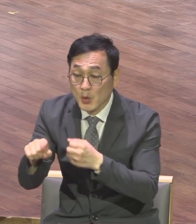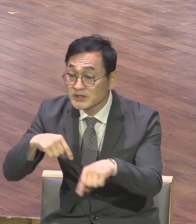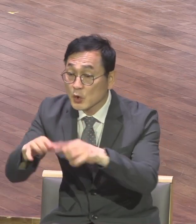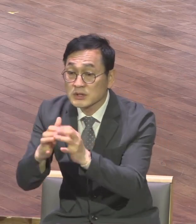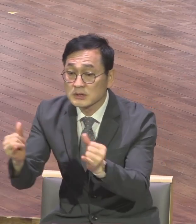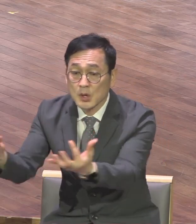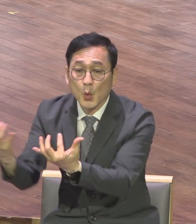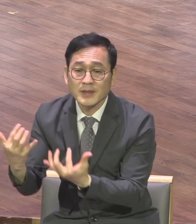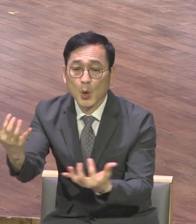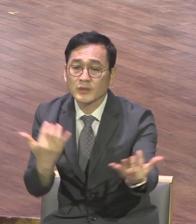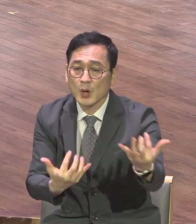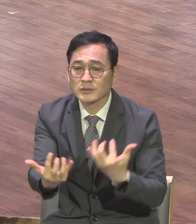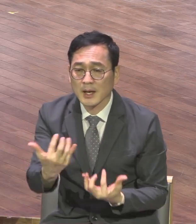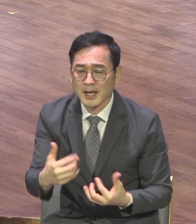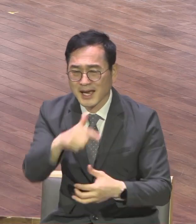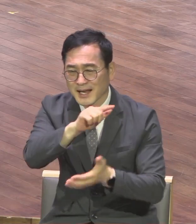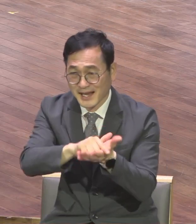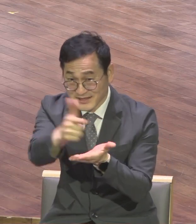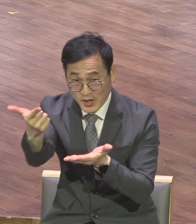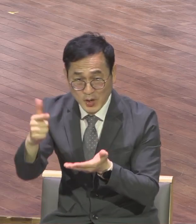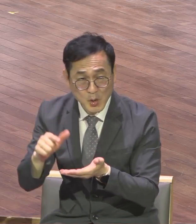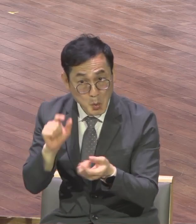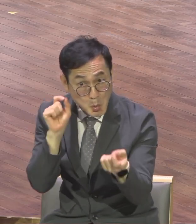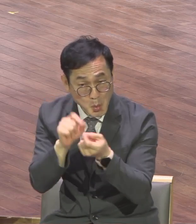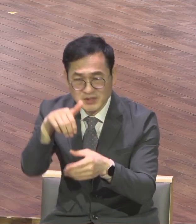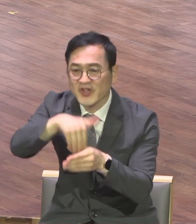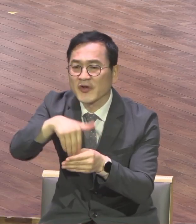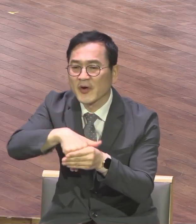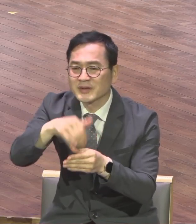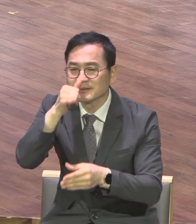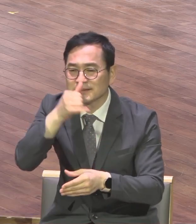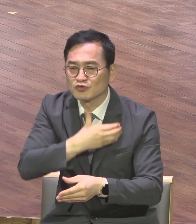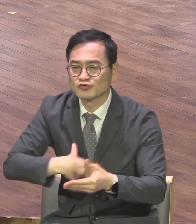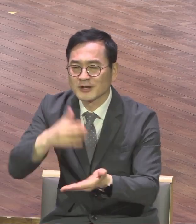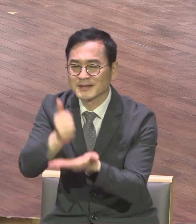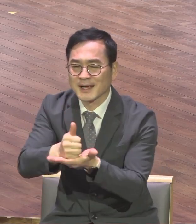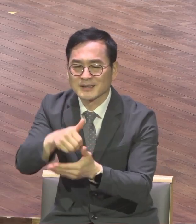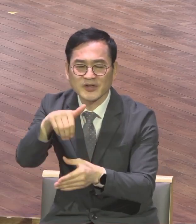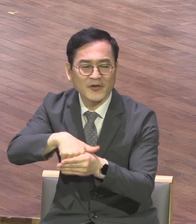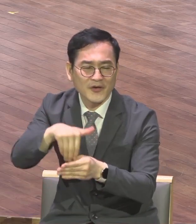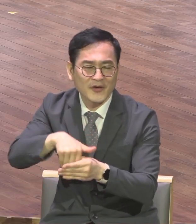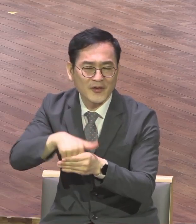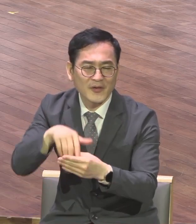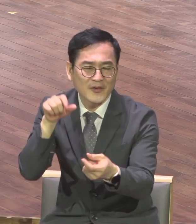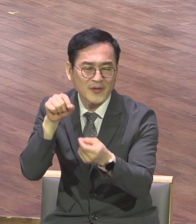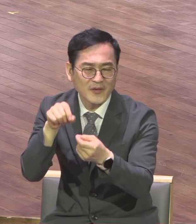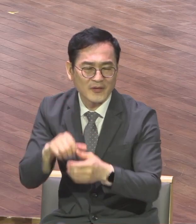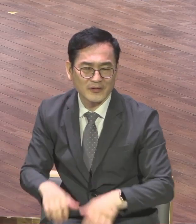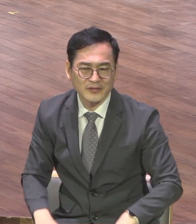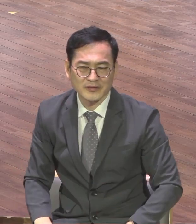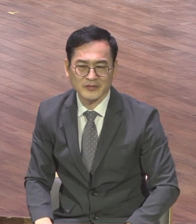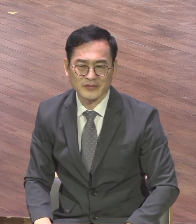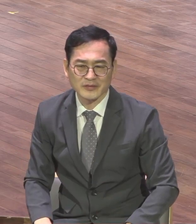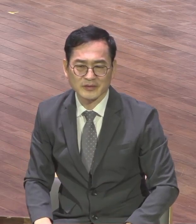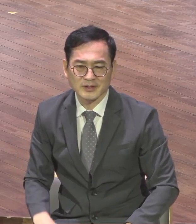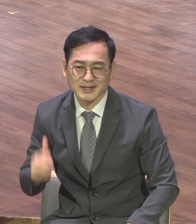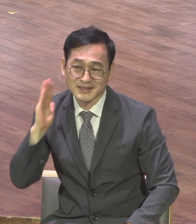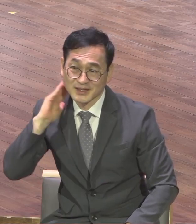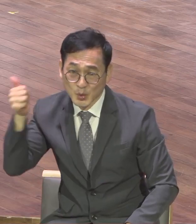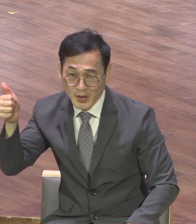강서구 강서구 이 구청장 이게 지금 막 이게 막 대통령 자동심이 걸릴 정도로 난리한 뉴스가 막